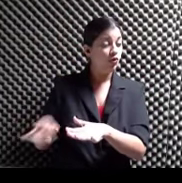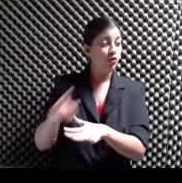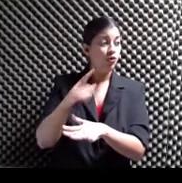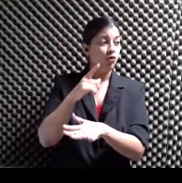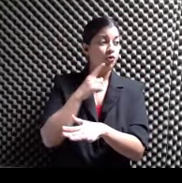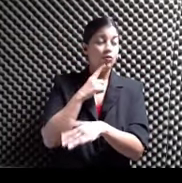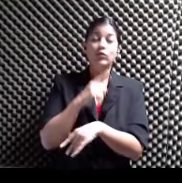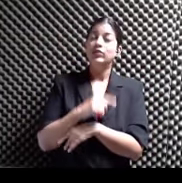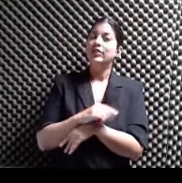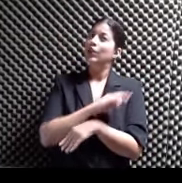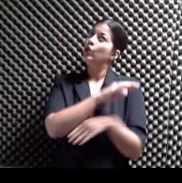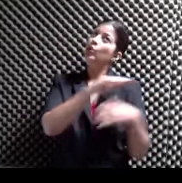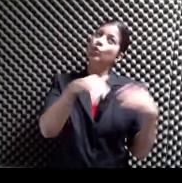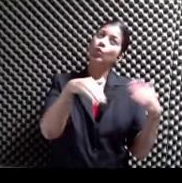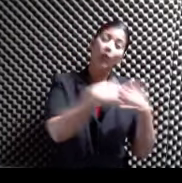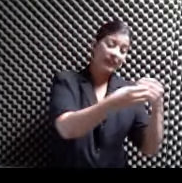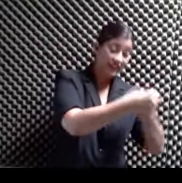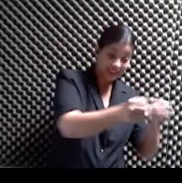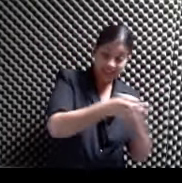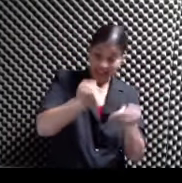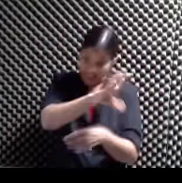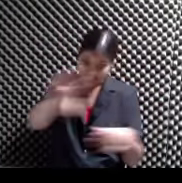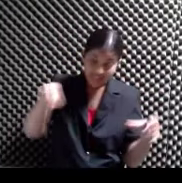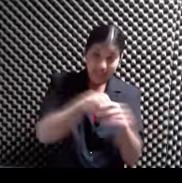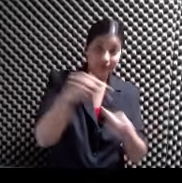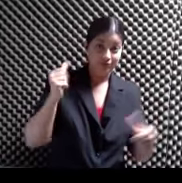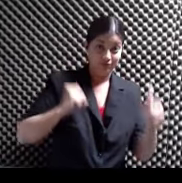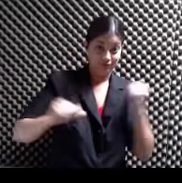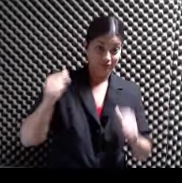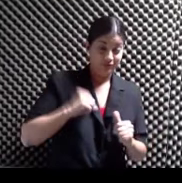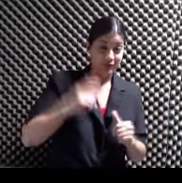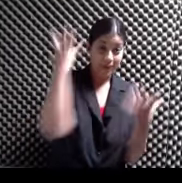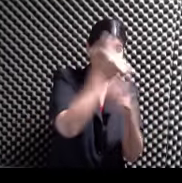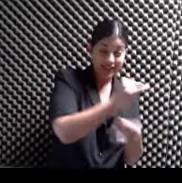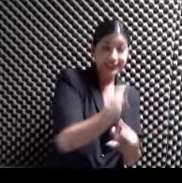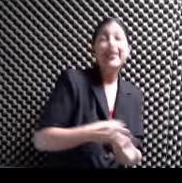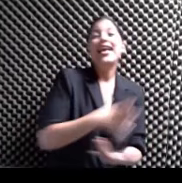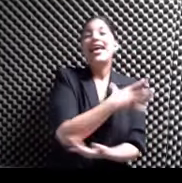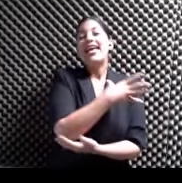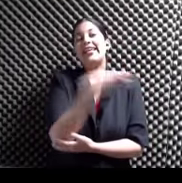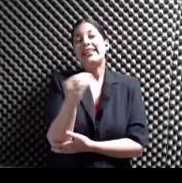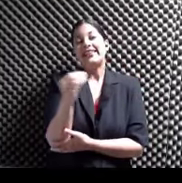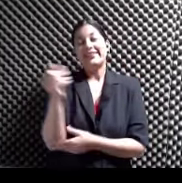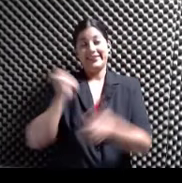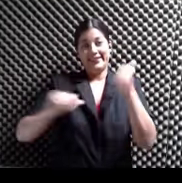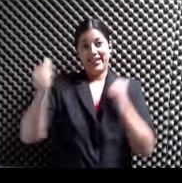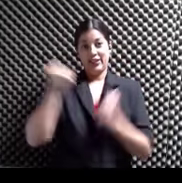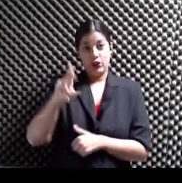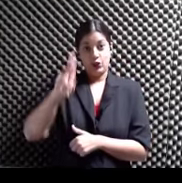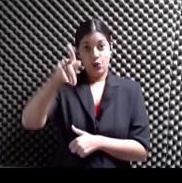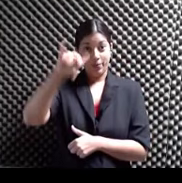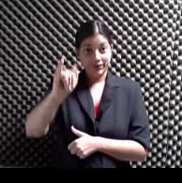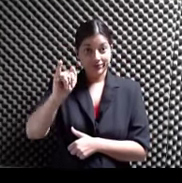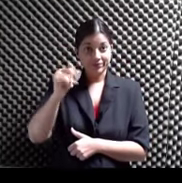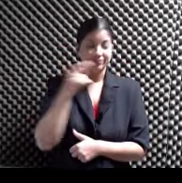todas las salas Del Centro de Villas Artes Y en el Teatro de la Yupi También También Sí Conciertos sinfónicos Música de cámaras